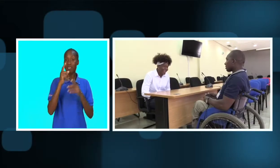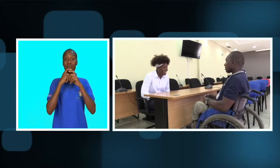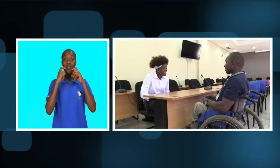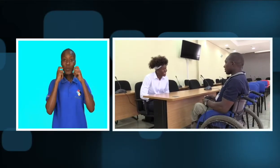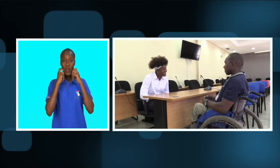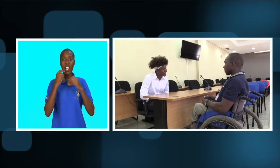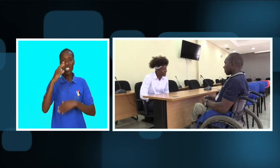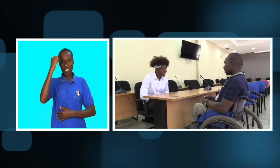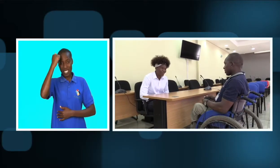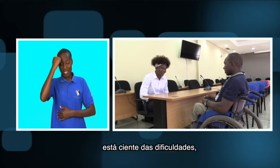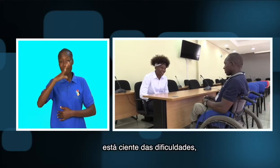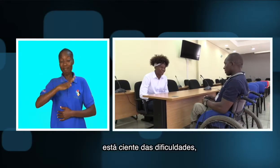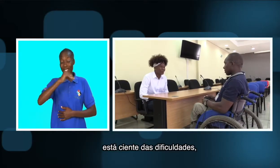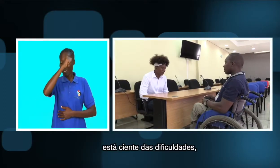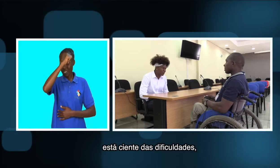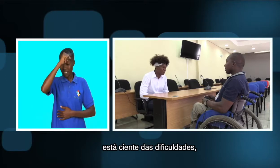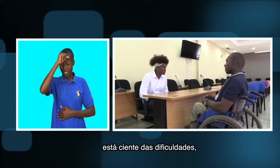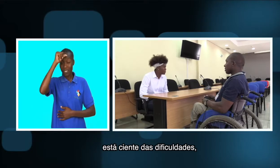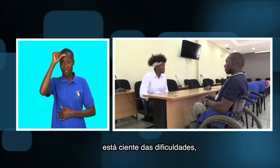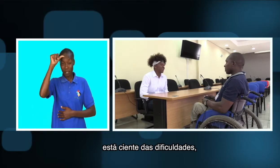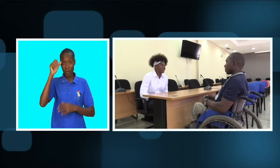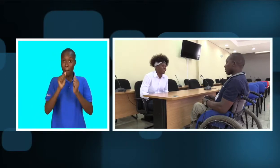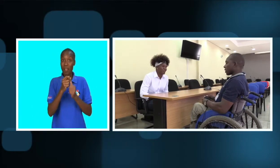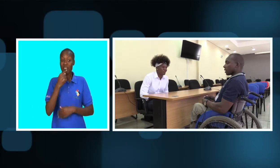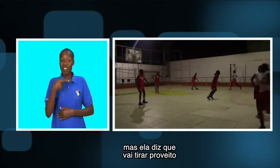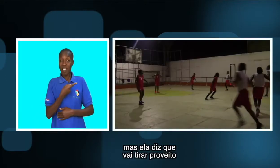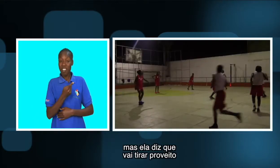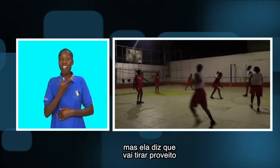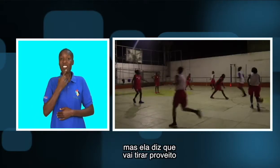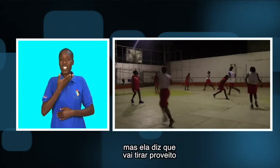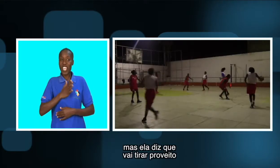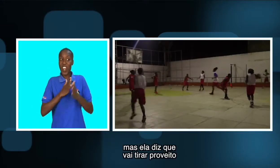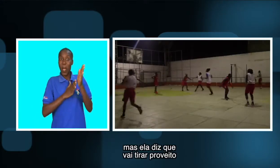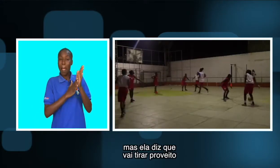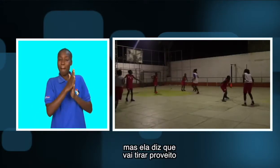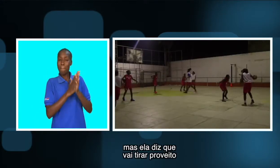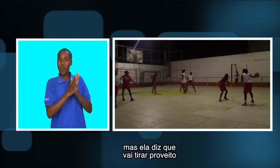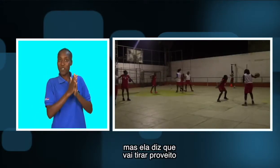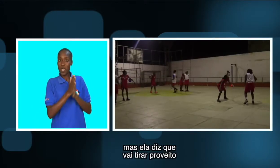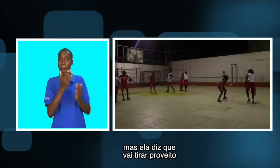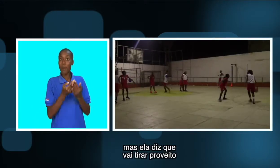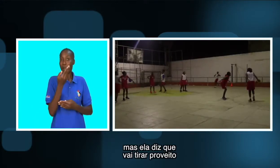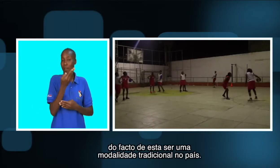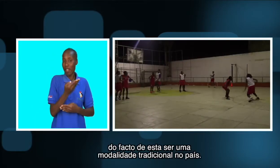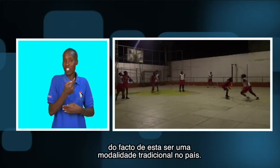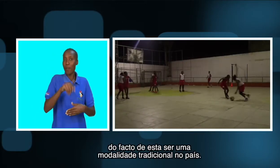está ciente das dificuldades, mas ela diz que vai terá o proveito do fato de esta ser uma